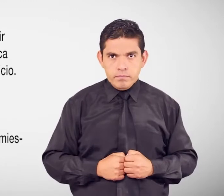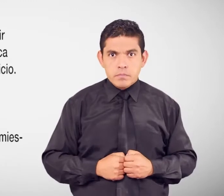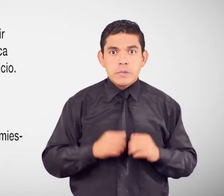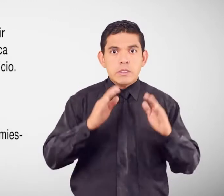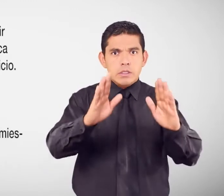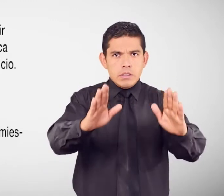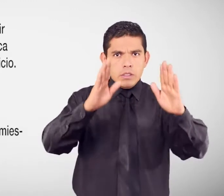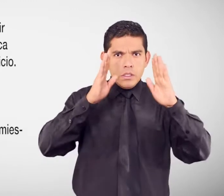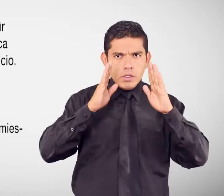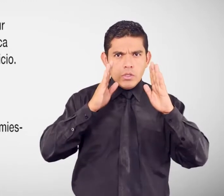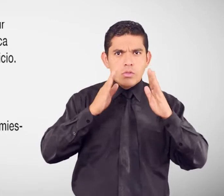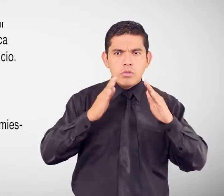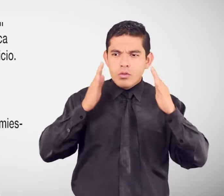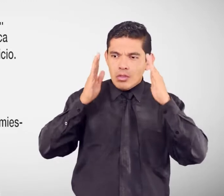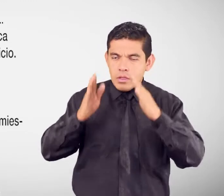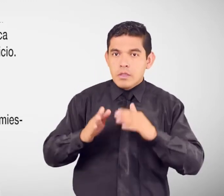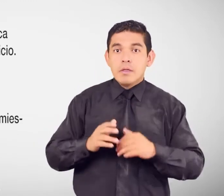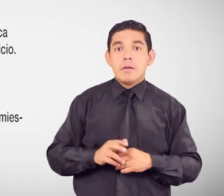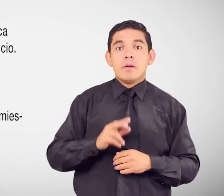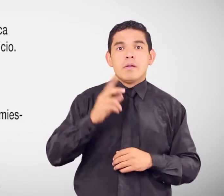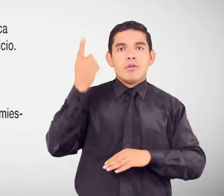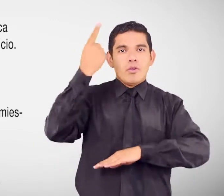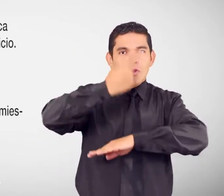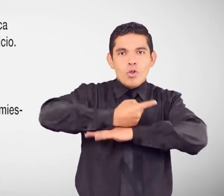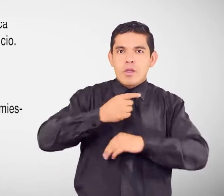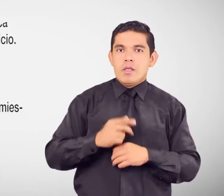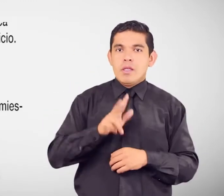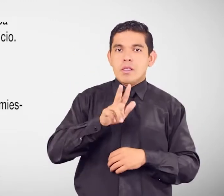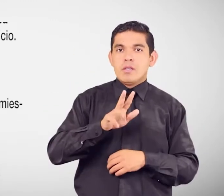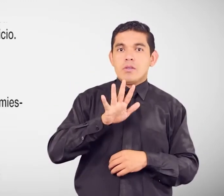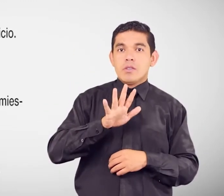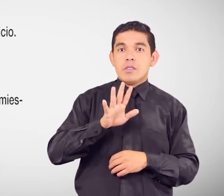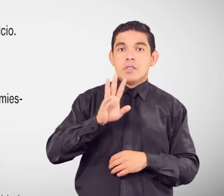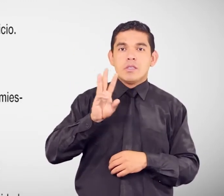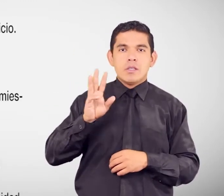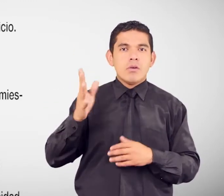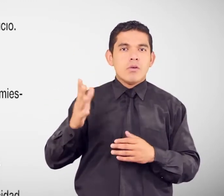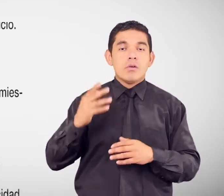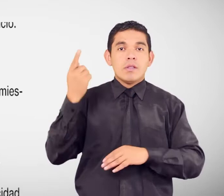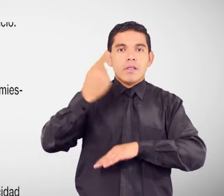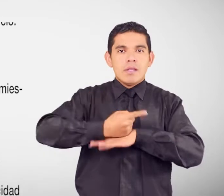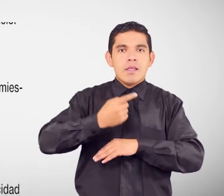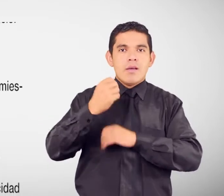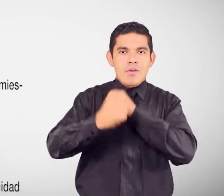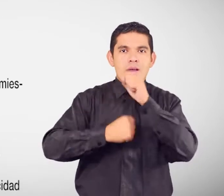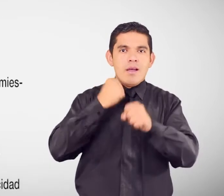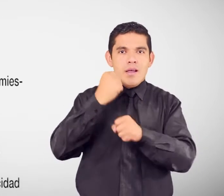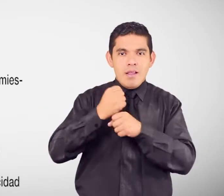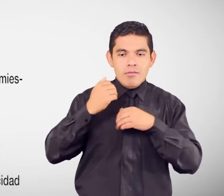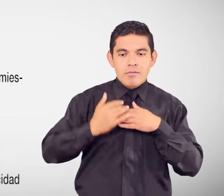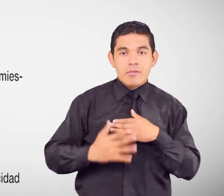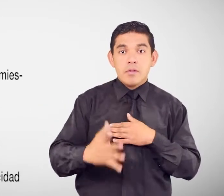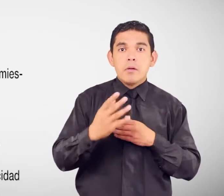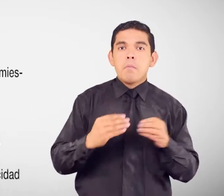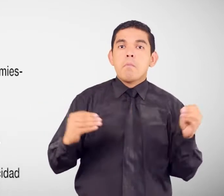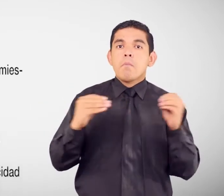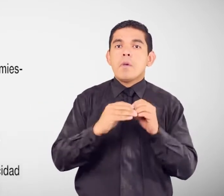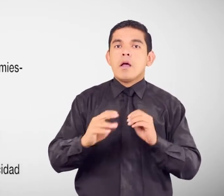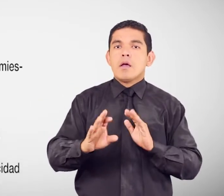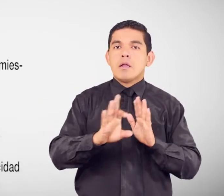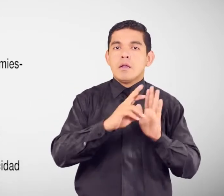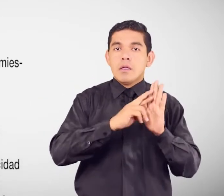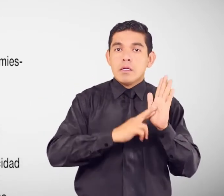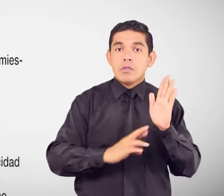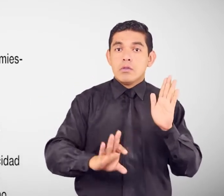Debe cumplir Todos los requisitos De la norma técnica Establecida por el MIES Para este servicio www.inclusión